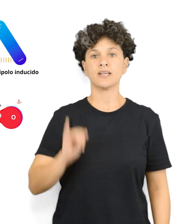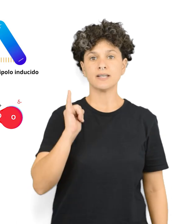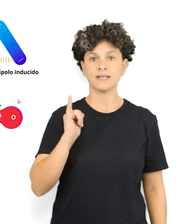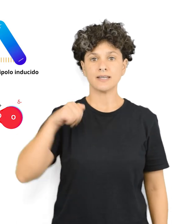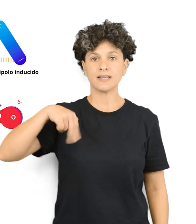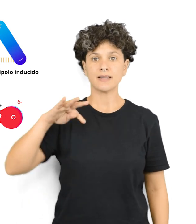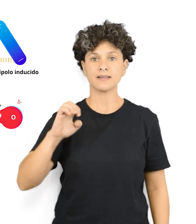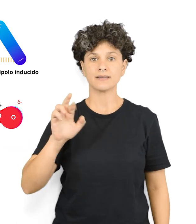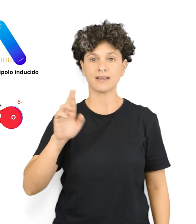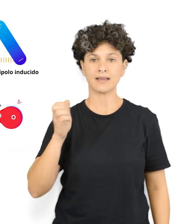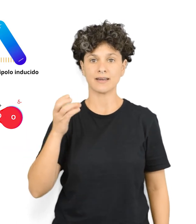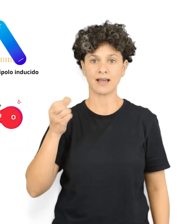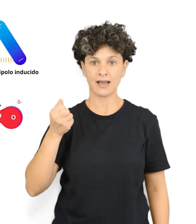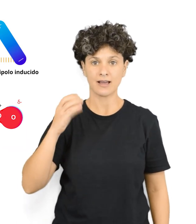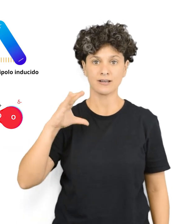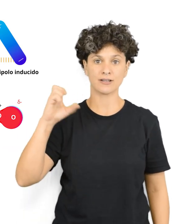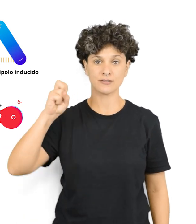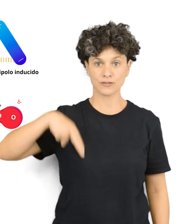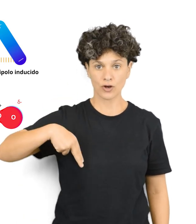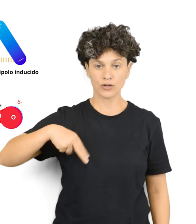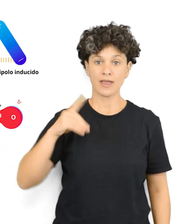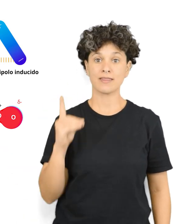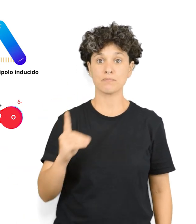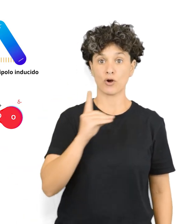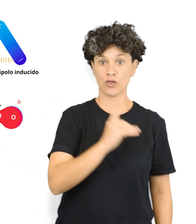Interacción dipolo-dipolo inducido